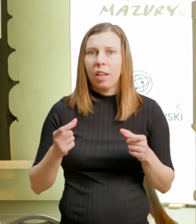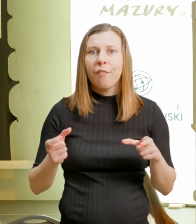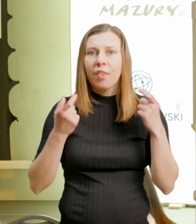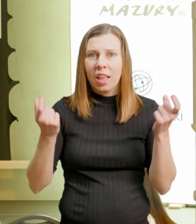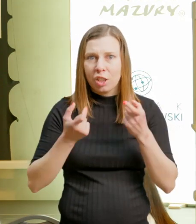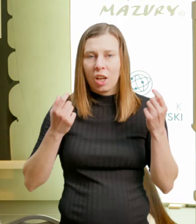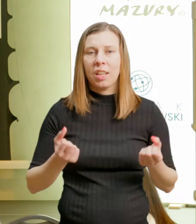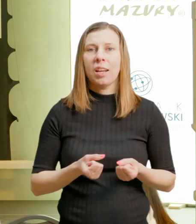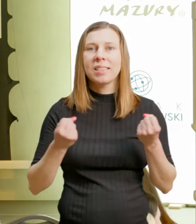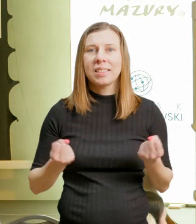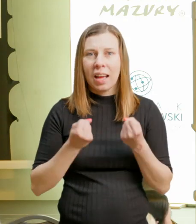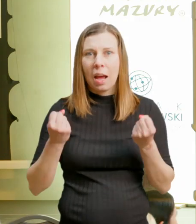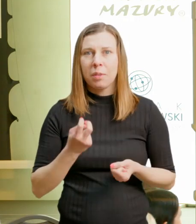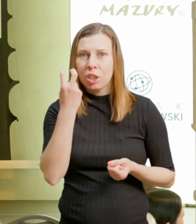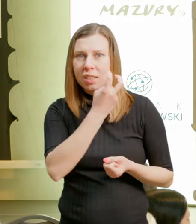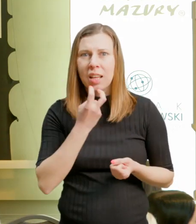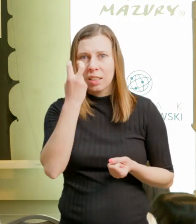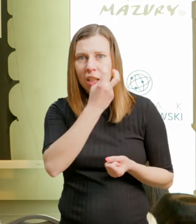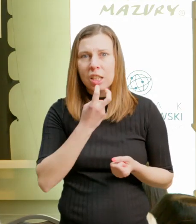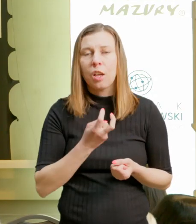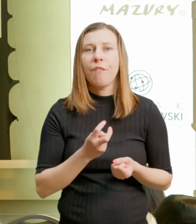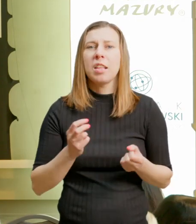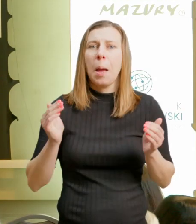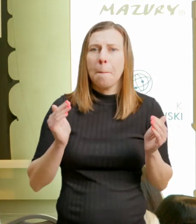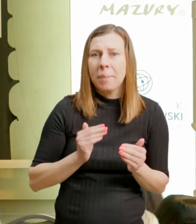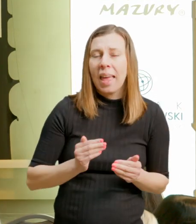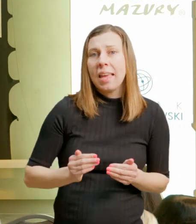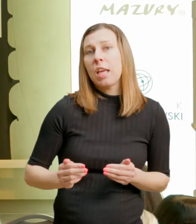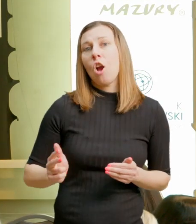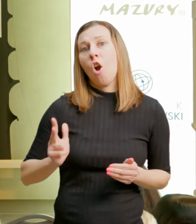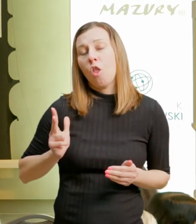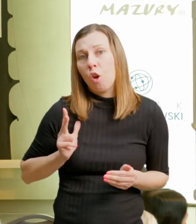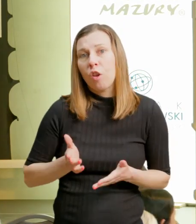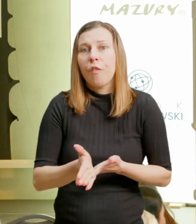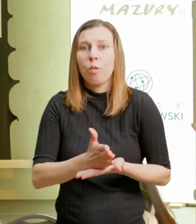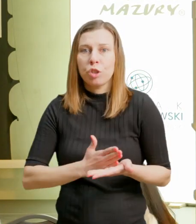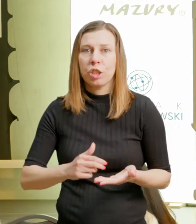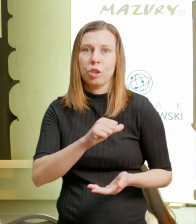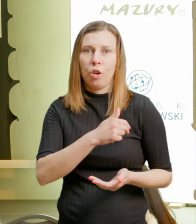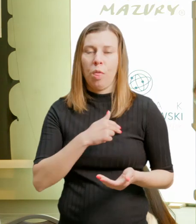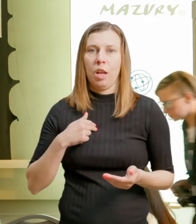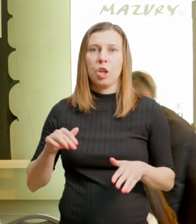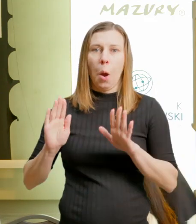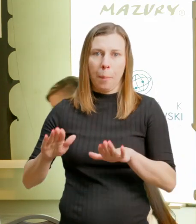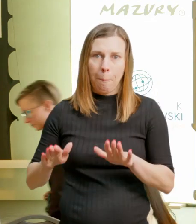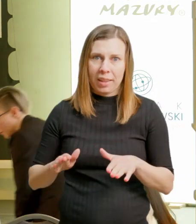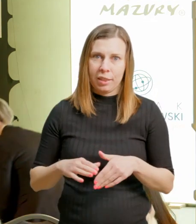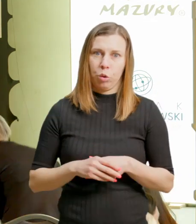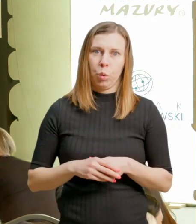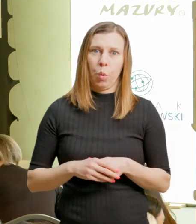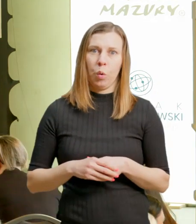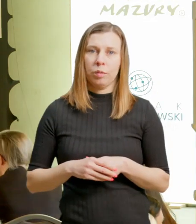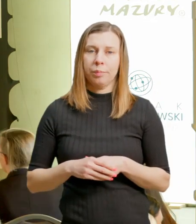takich dla nas wydarzeniach, staramy się zainteresować jakby mniej